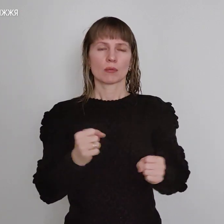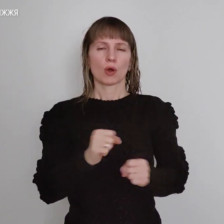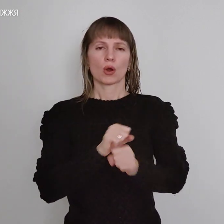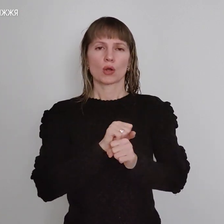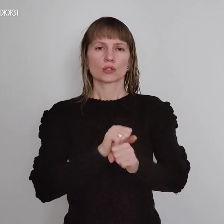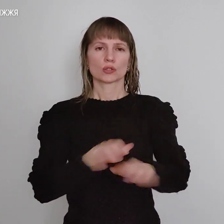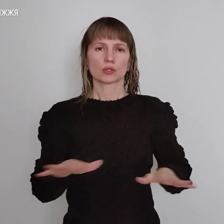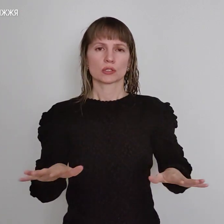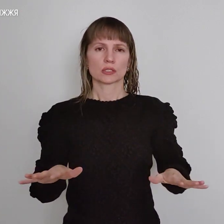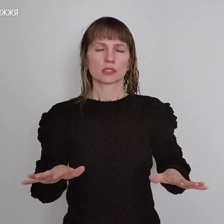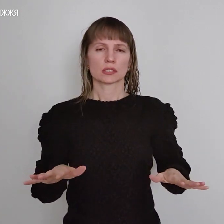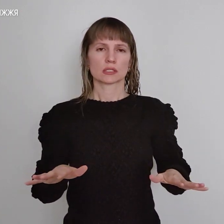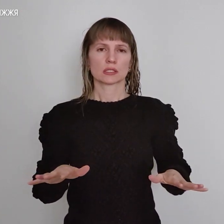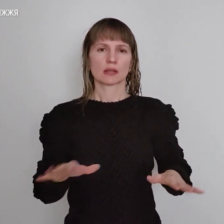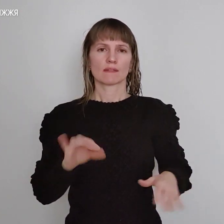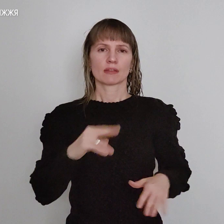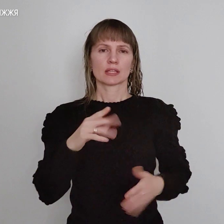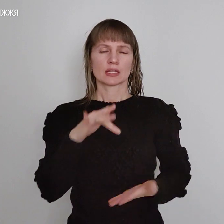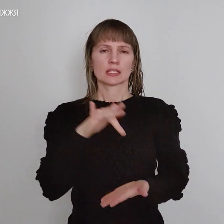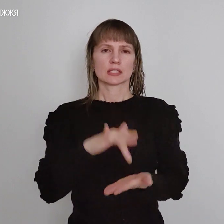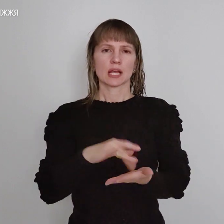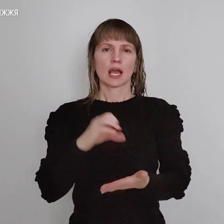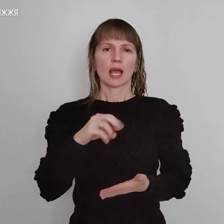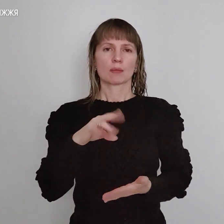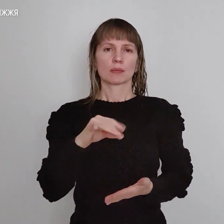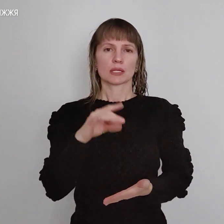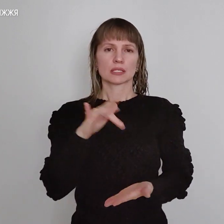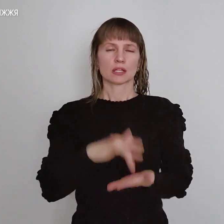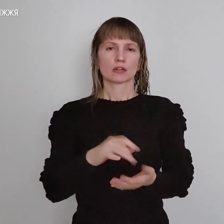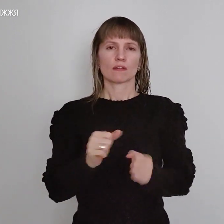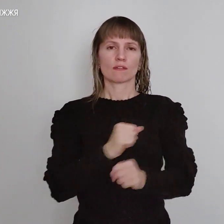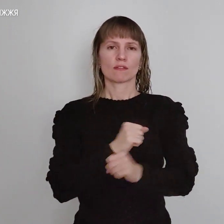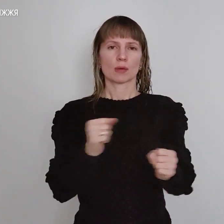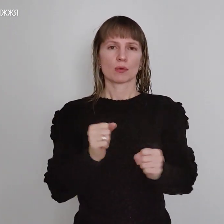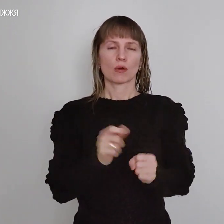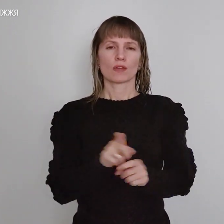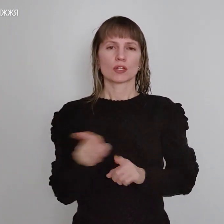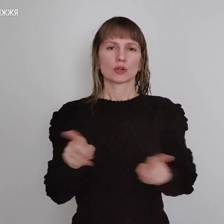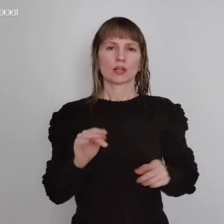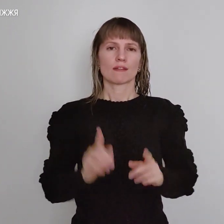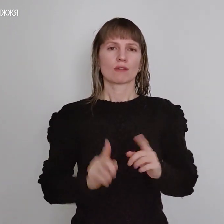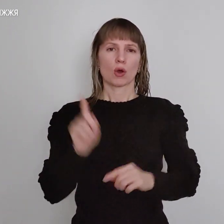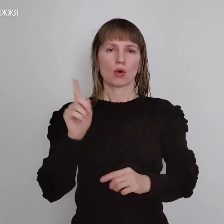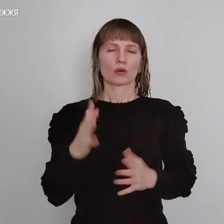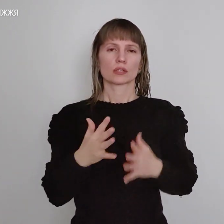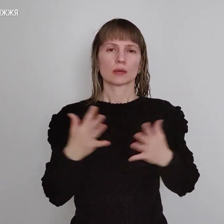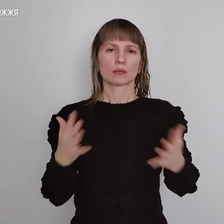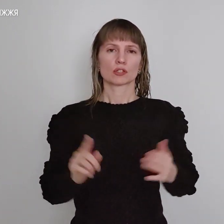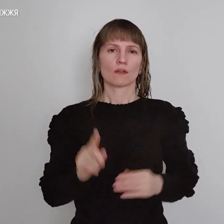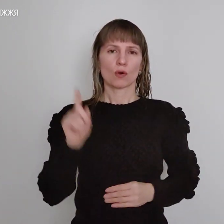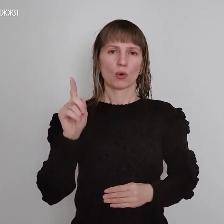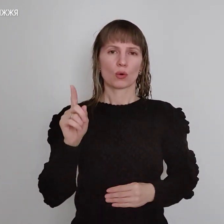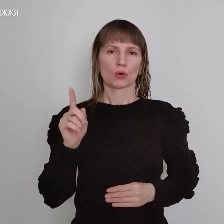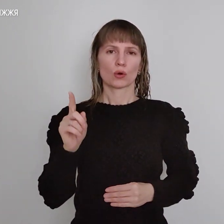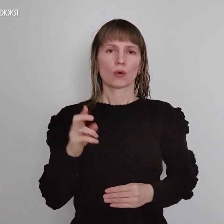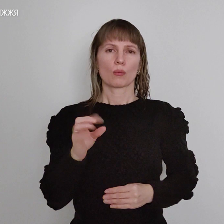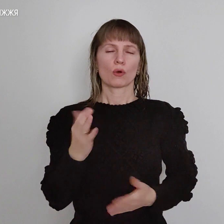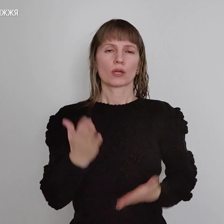від центру, епіцентру вибуху в сторони гови, степінкового гови. Бо якщо, наприклад,